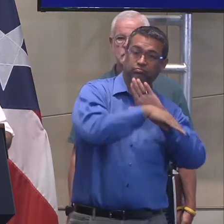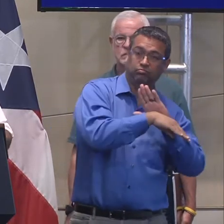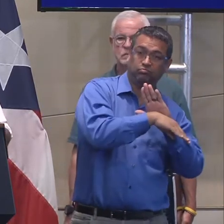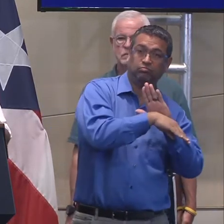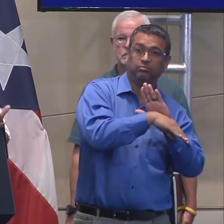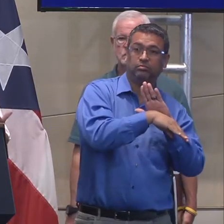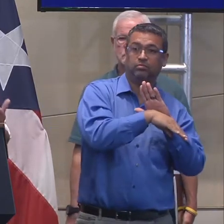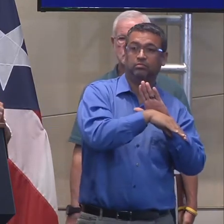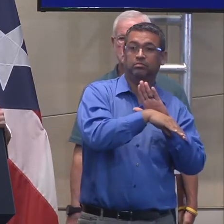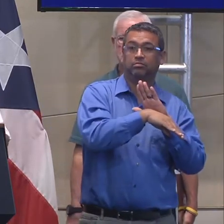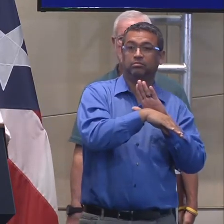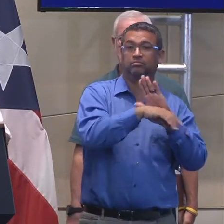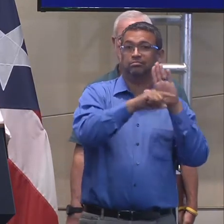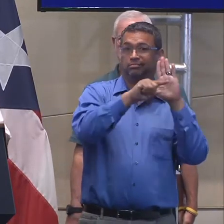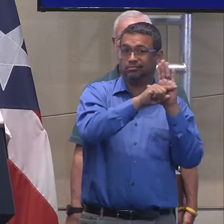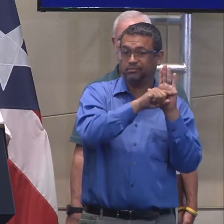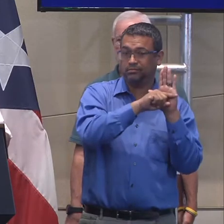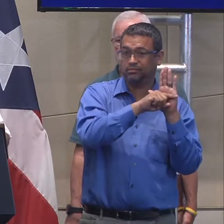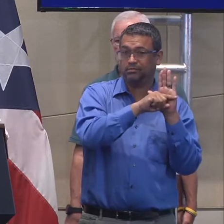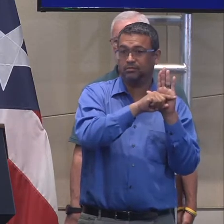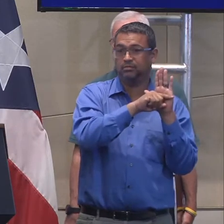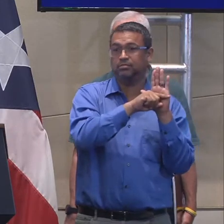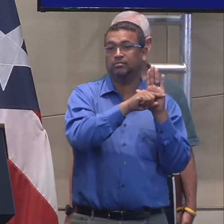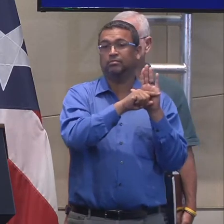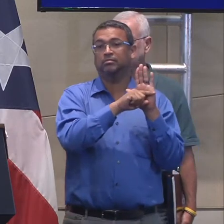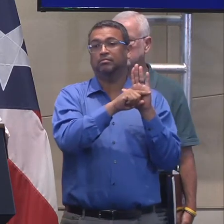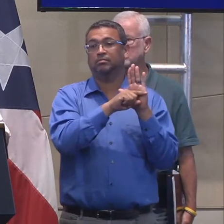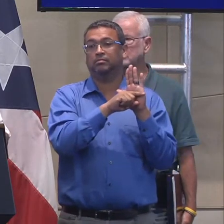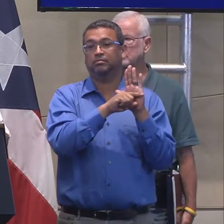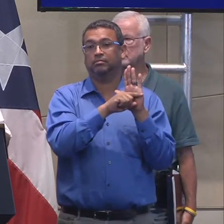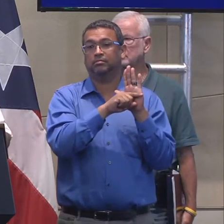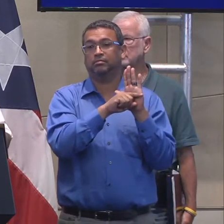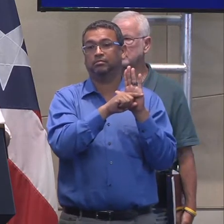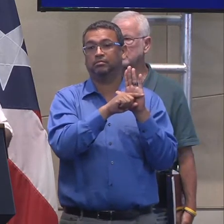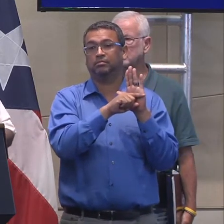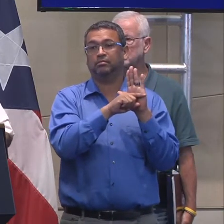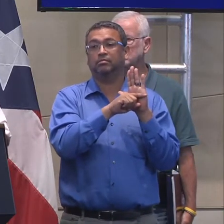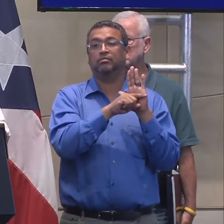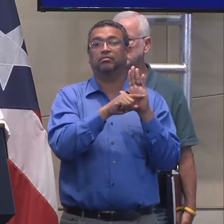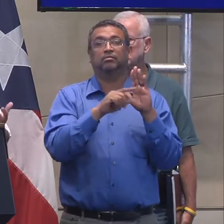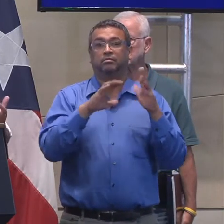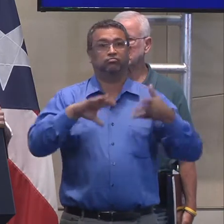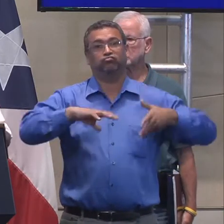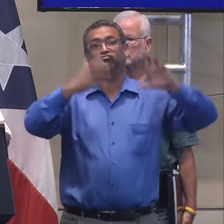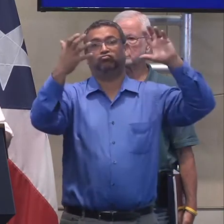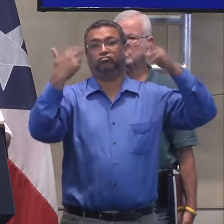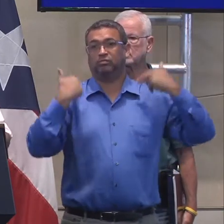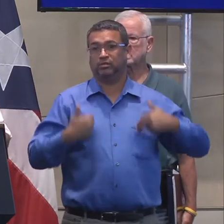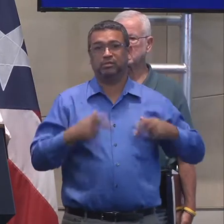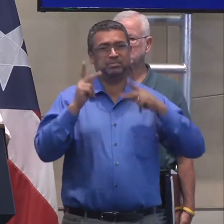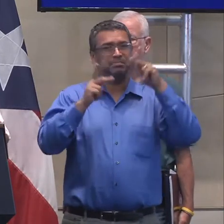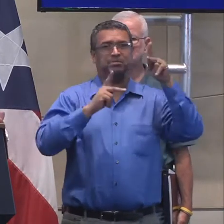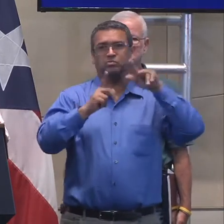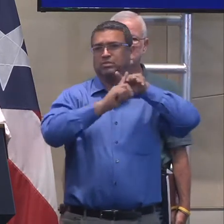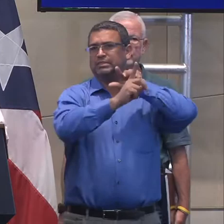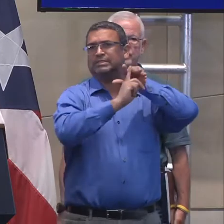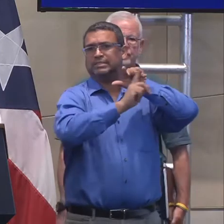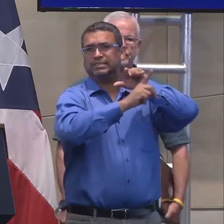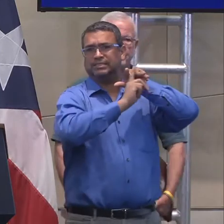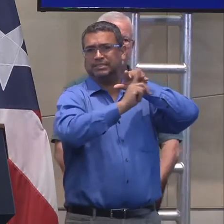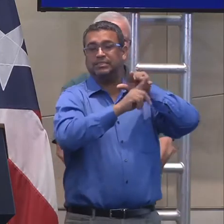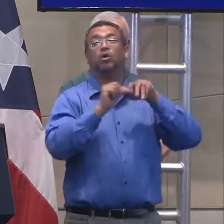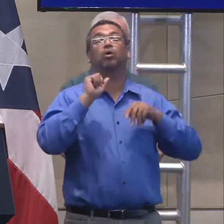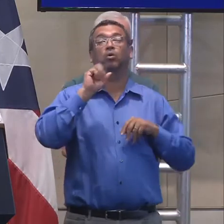es muy negativo, con indicios de crisis humanitaria, con éxodo masivo de Puerto Rico, o